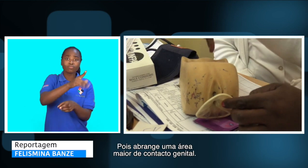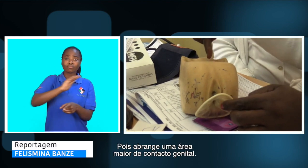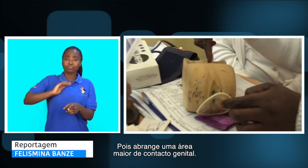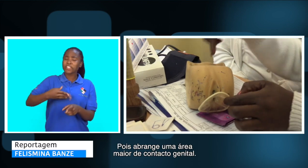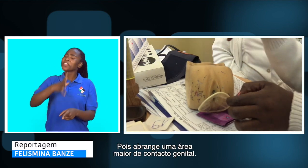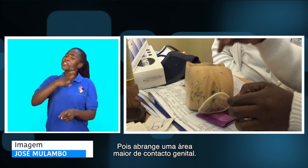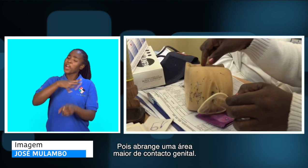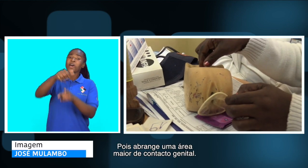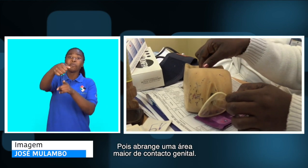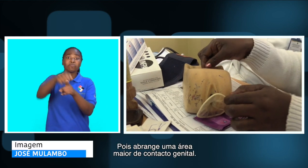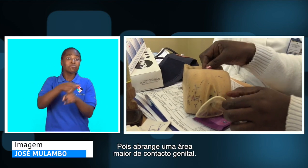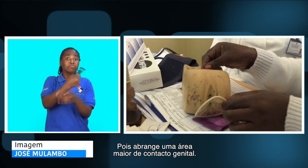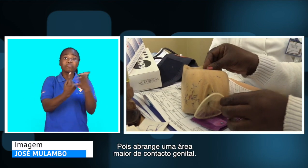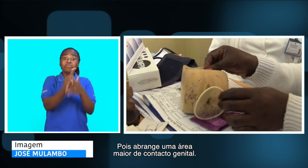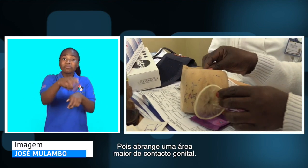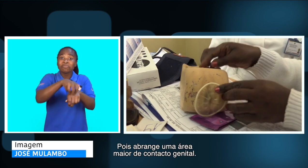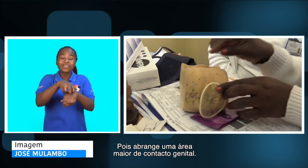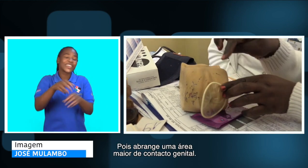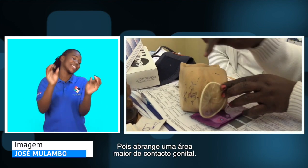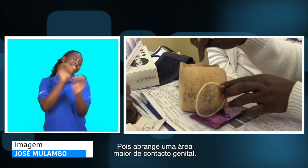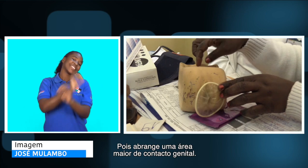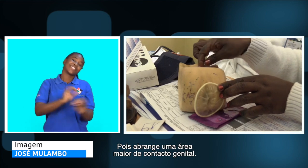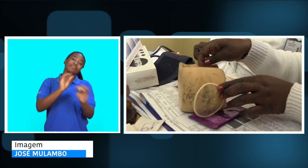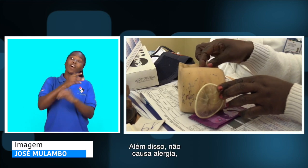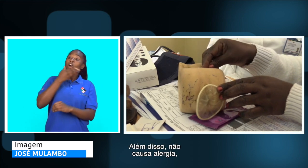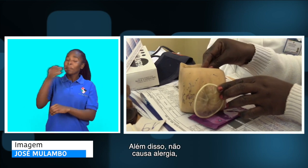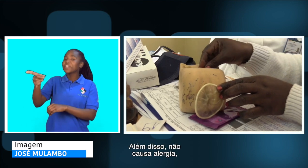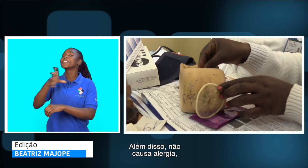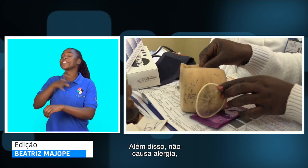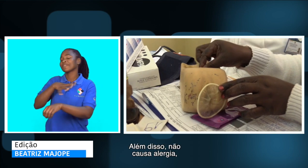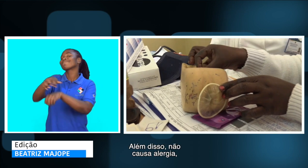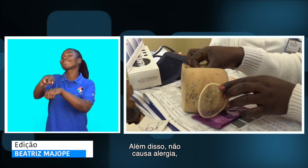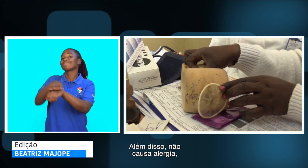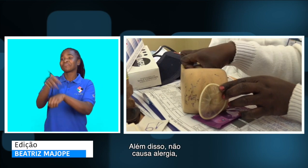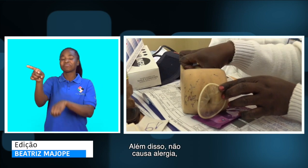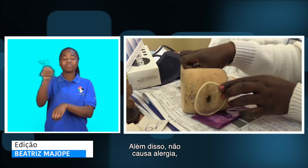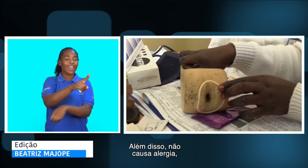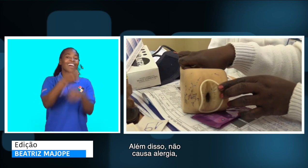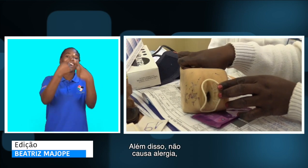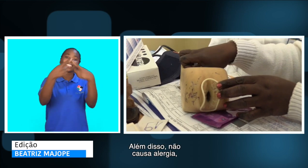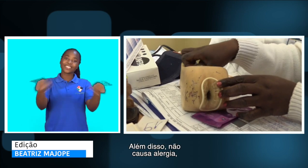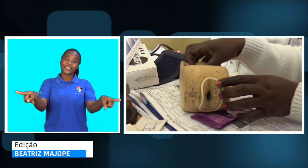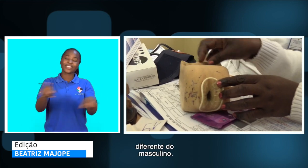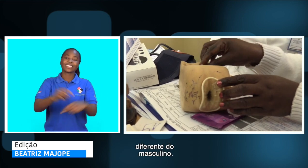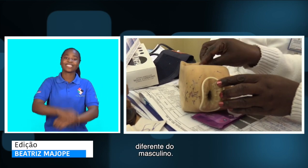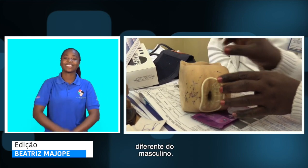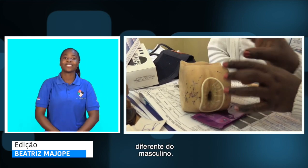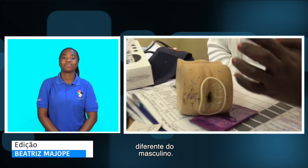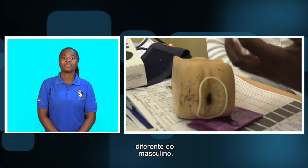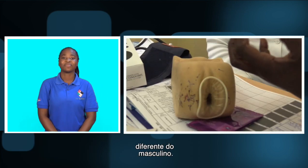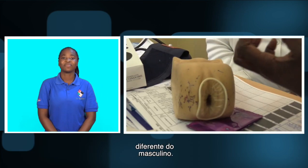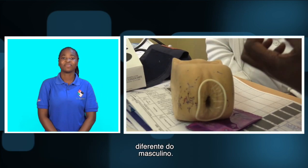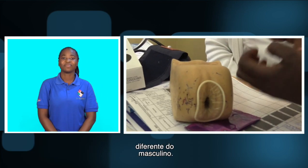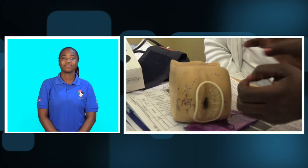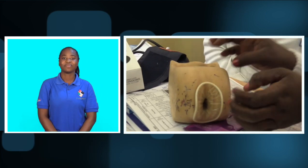abrange uma área maior de contato genital. Além disso, não causa alergias, diferente do masculino.